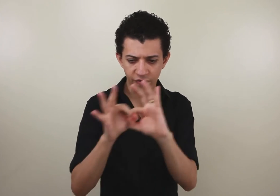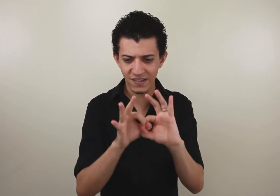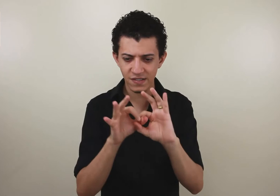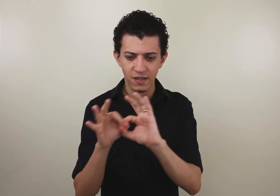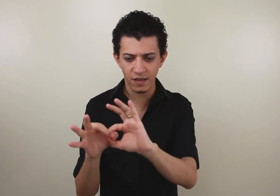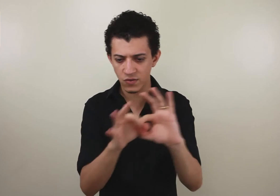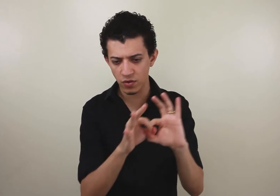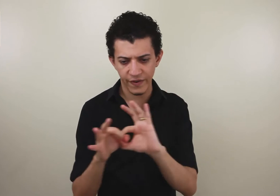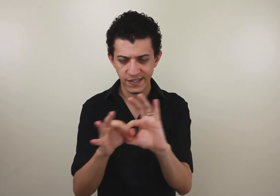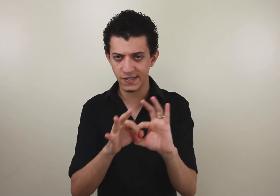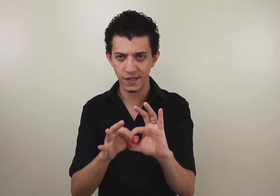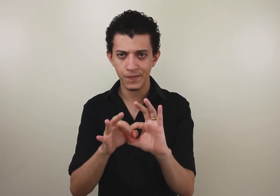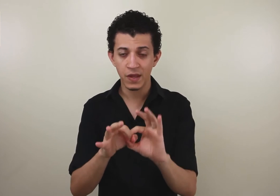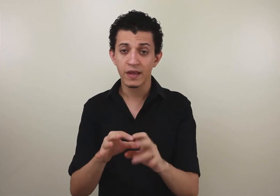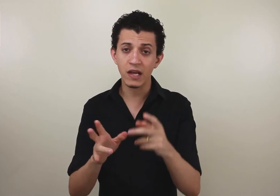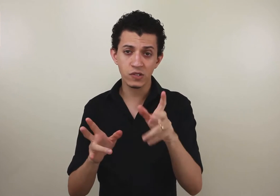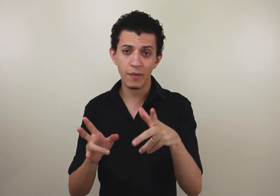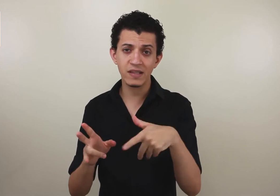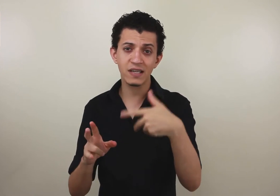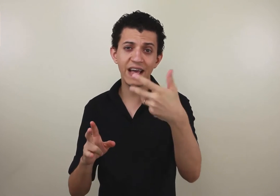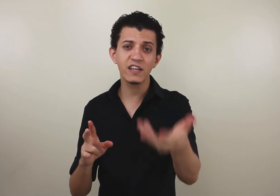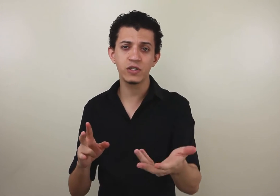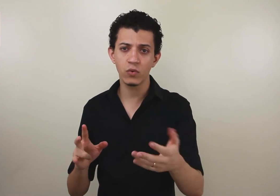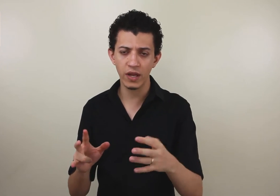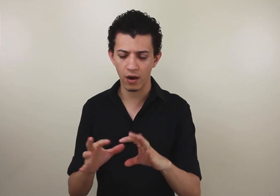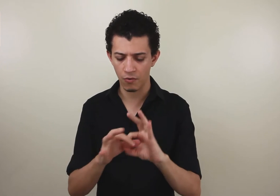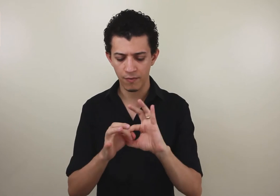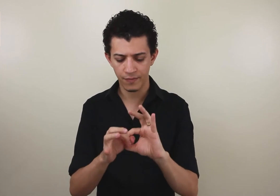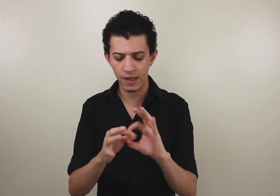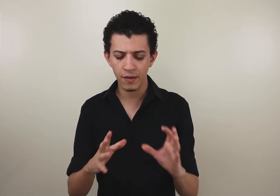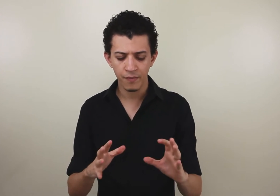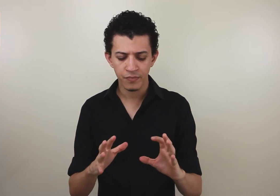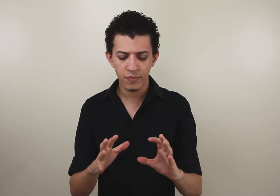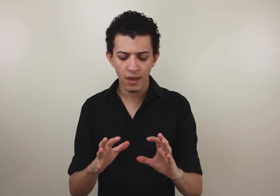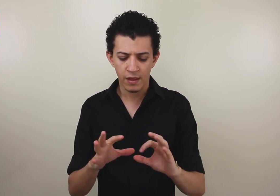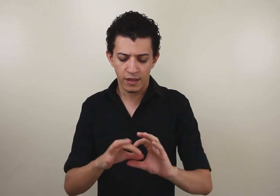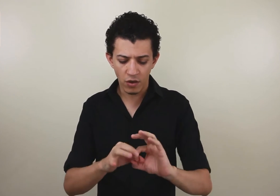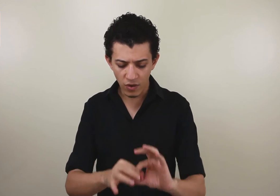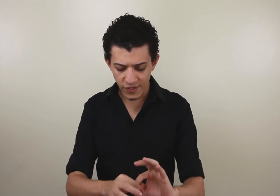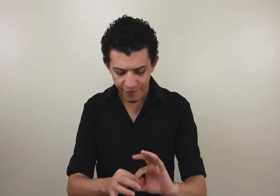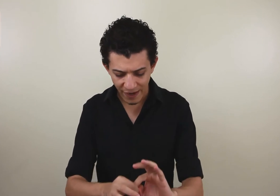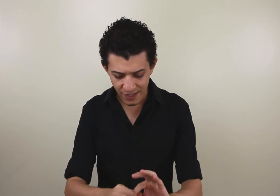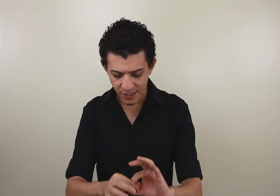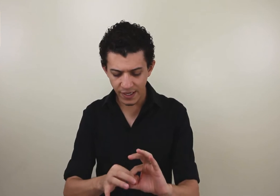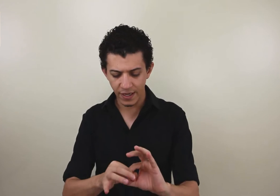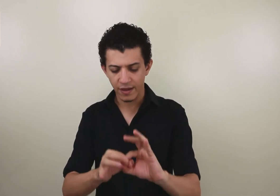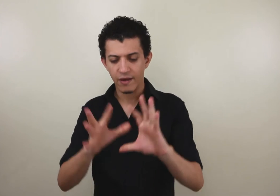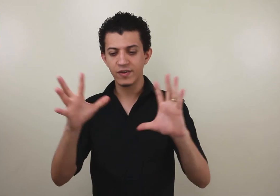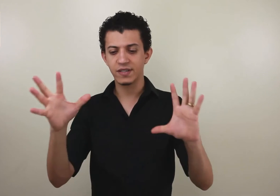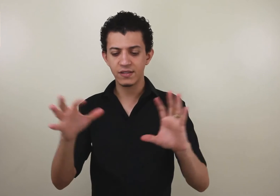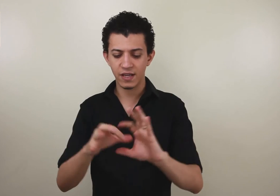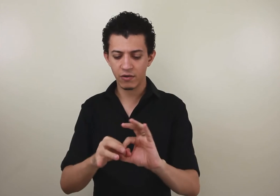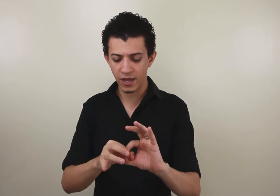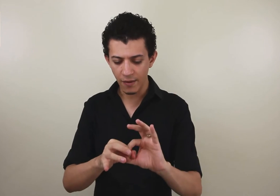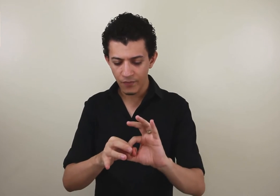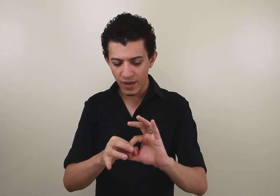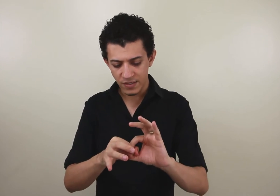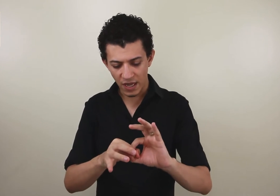que faz assim, tem surdo que faz assim, que é justamente essa ideia de união, né? Então, quando você faz aqui, você está dizendo que está